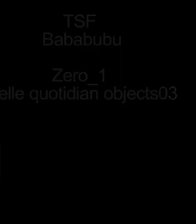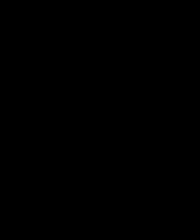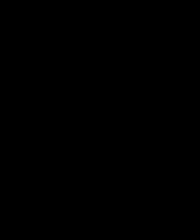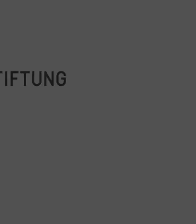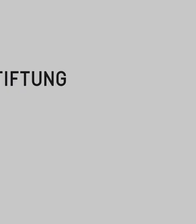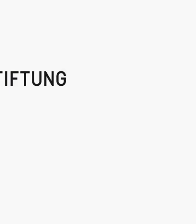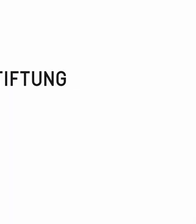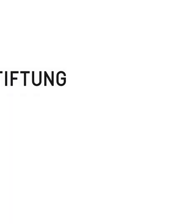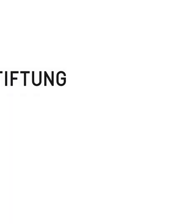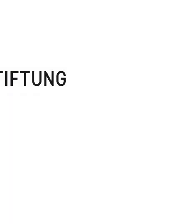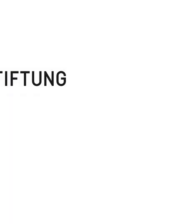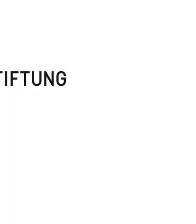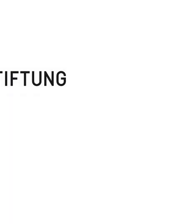Die New senators, robe michلةinacke, keeping